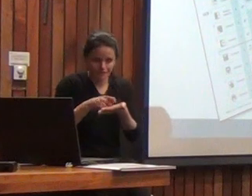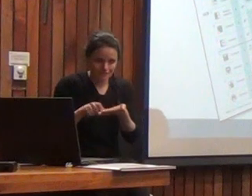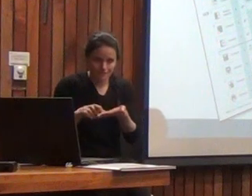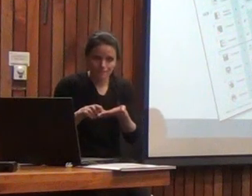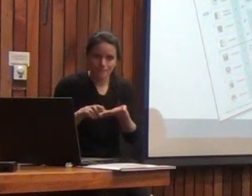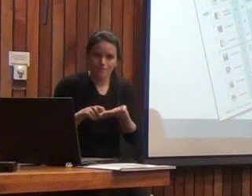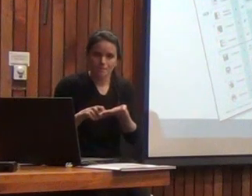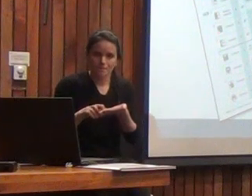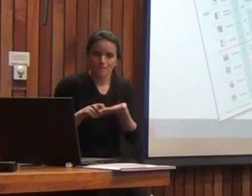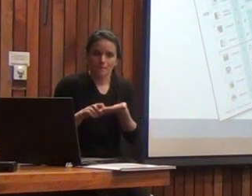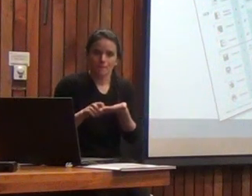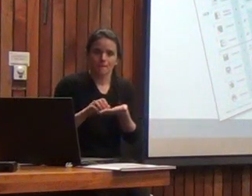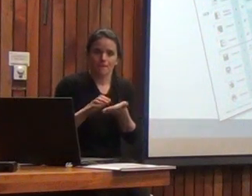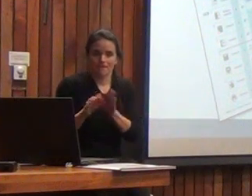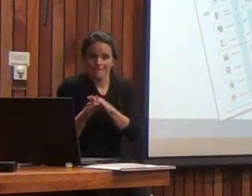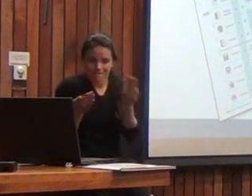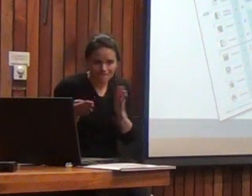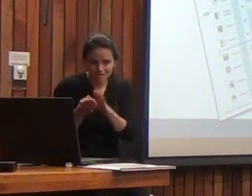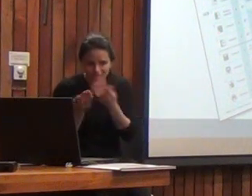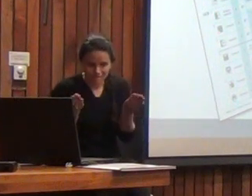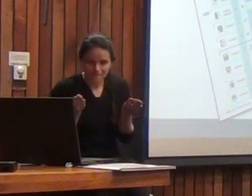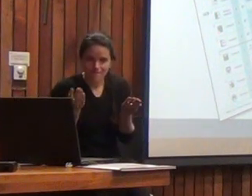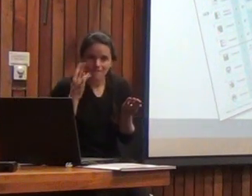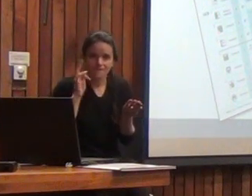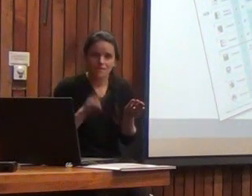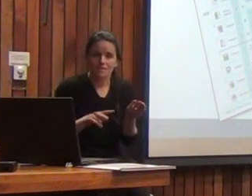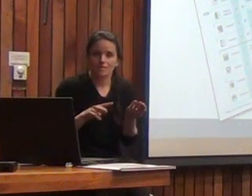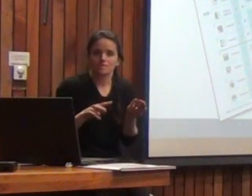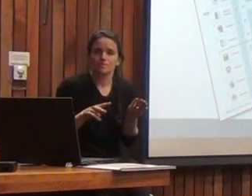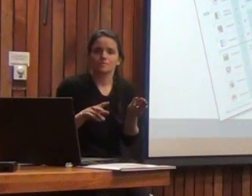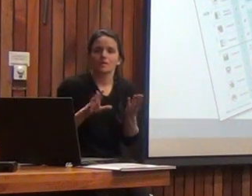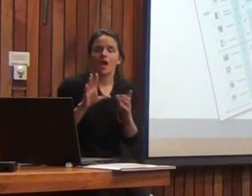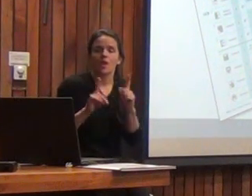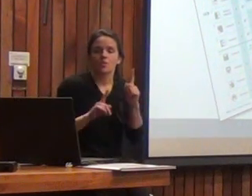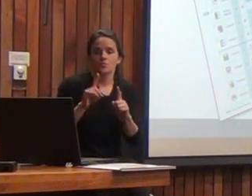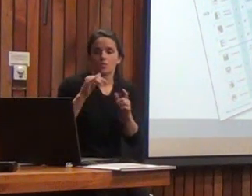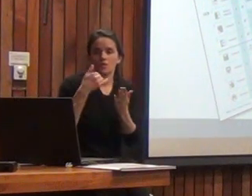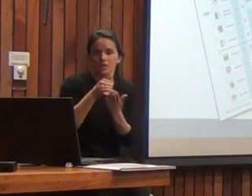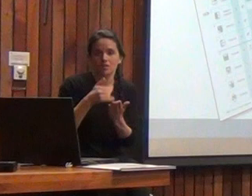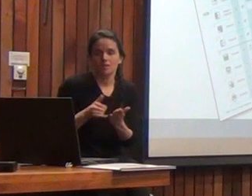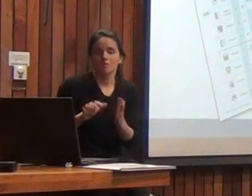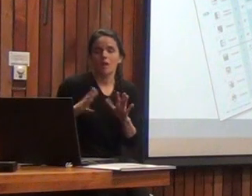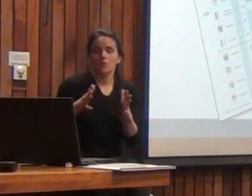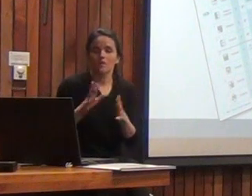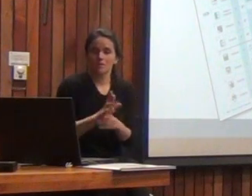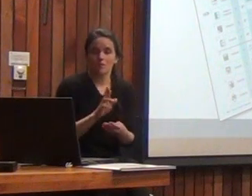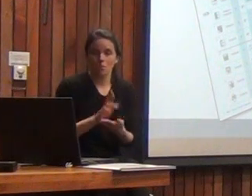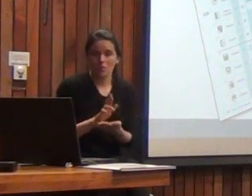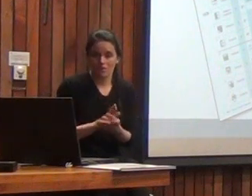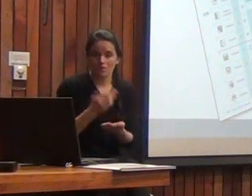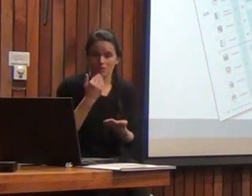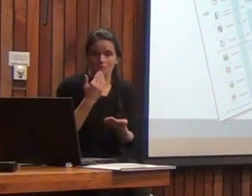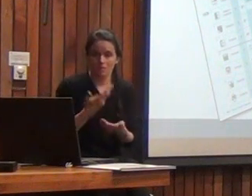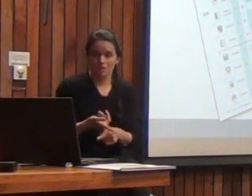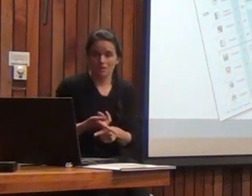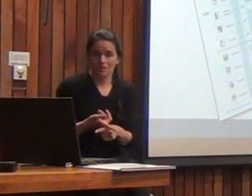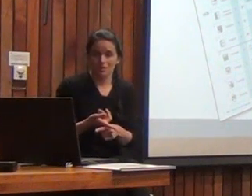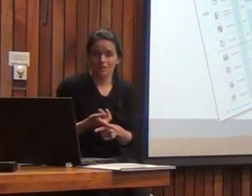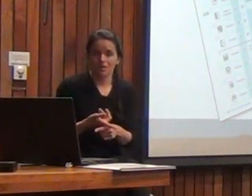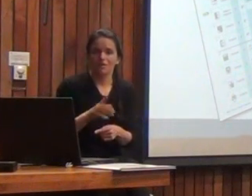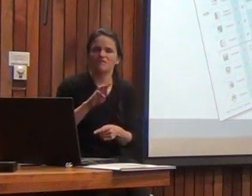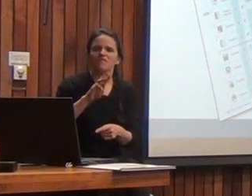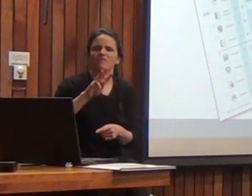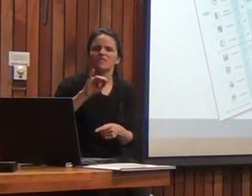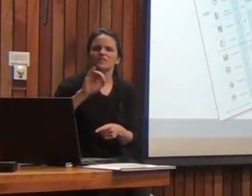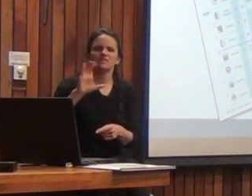diera vuelta un par de páginas y se encontrara con algunos ítems y posiblemente algunas respuestas en BIS-5